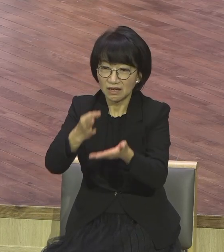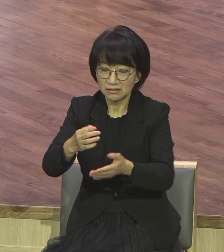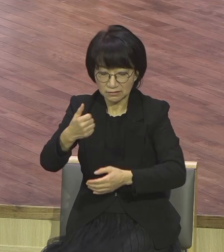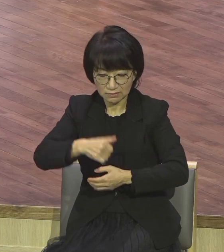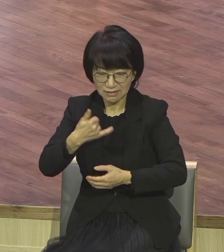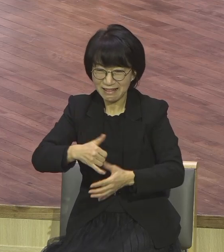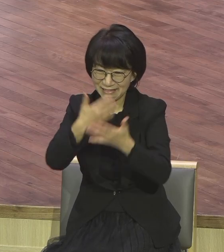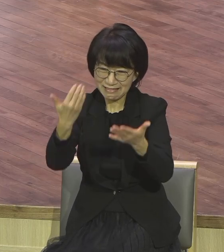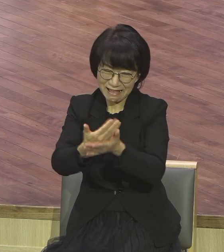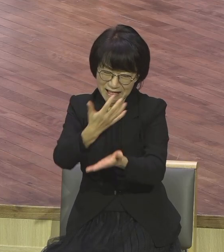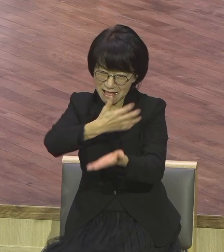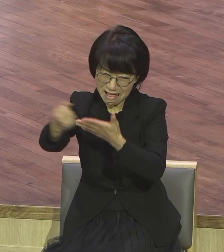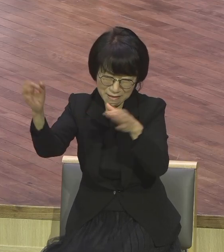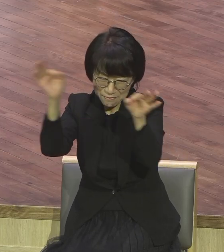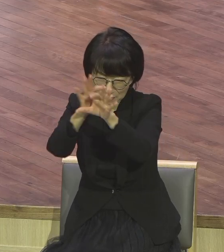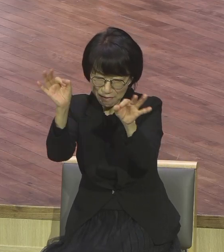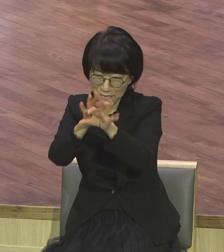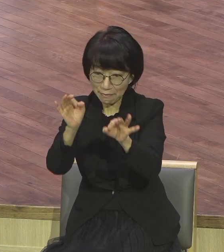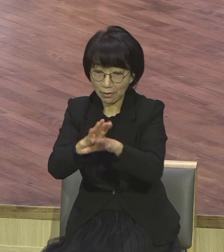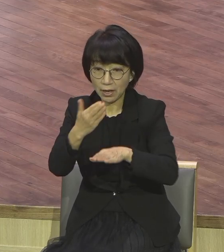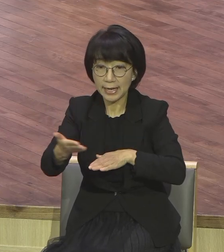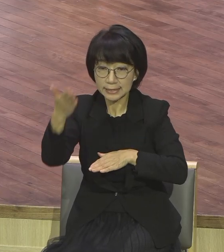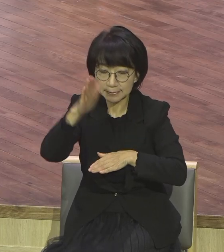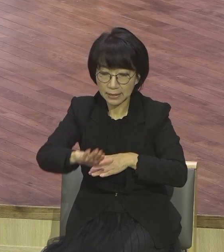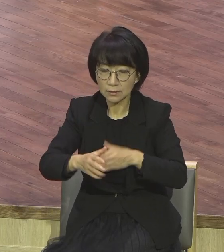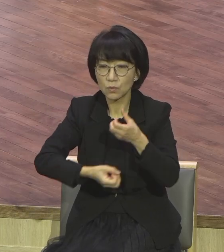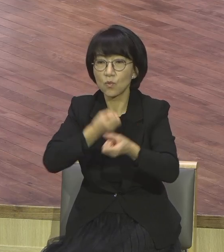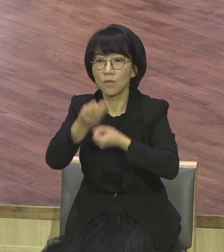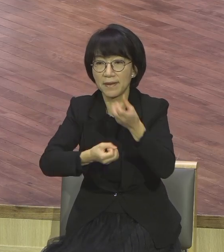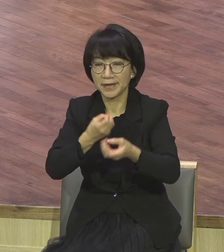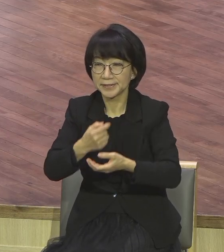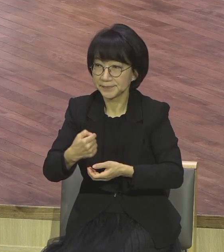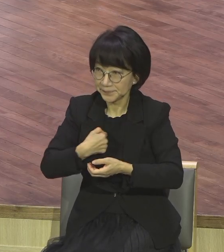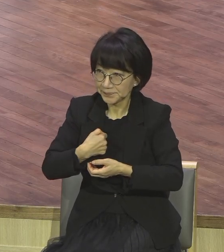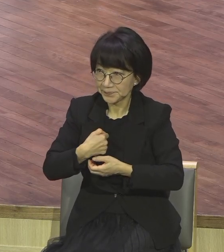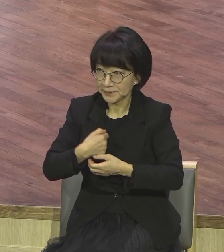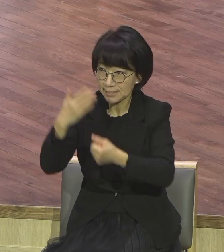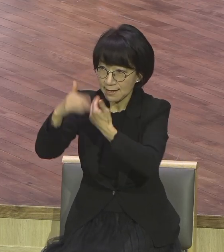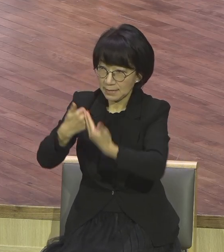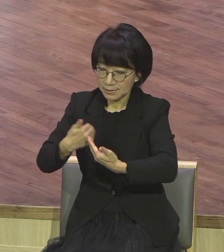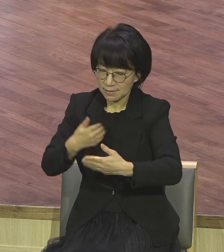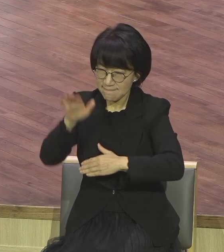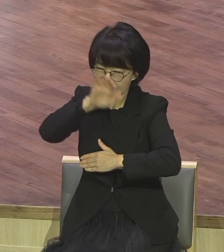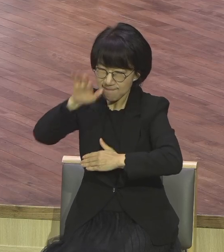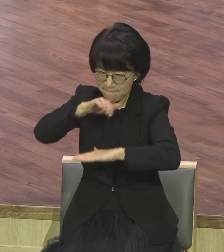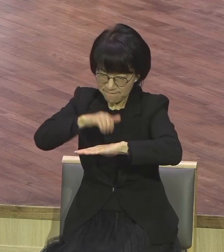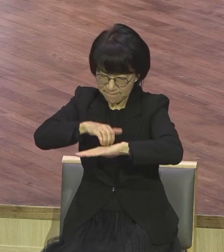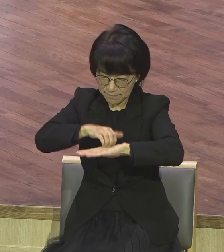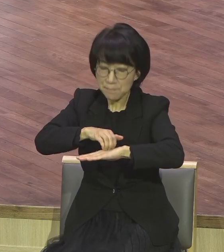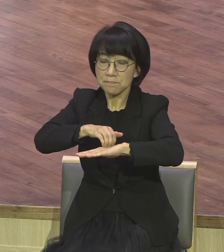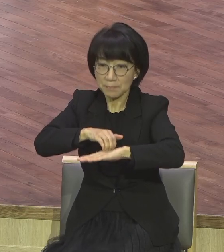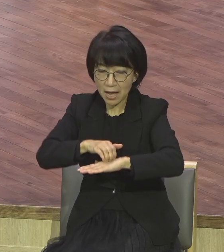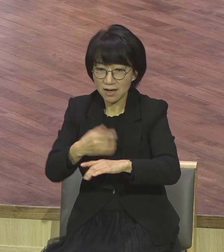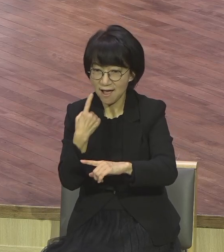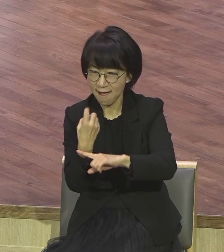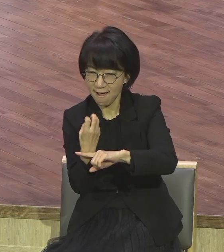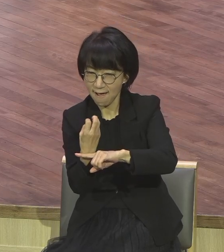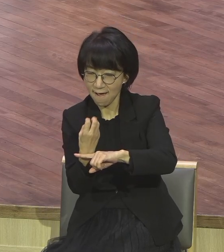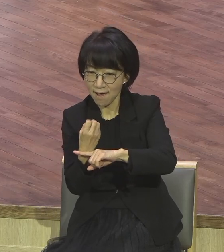더 빛날 것이다. 이 고백이에요. 고백. 문제사건 생기면 하나님의 사람들 그렇습니다. 그래서 어떤